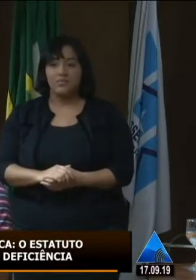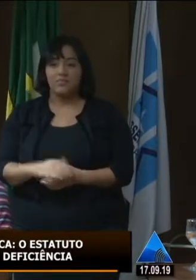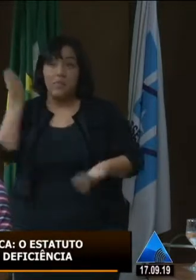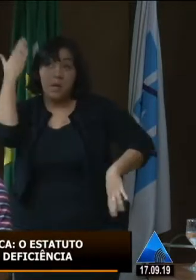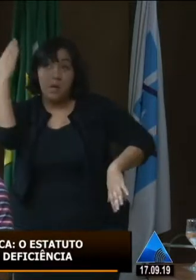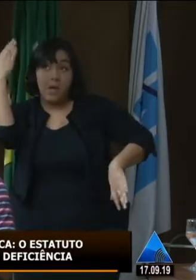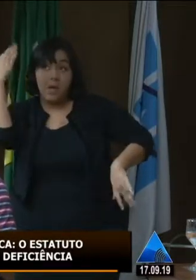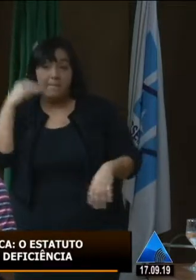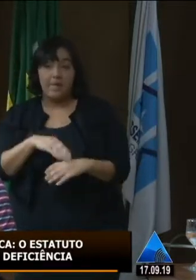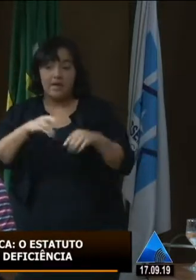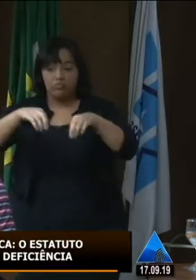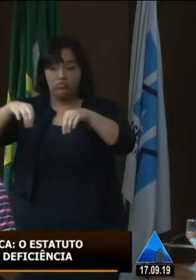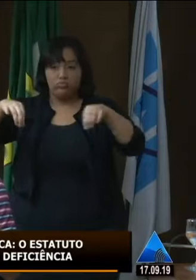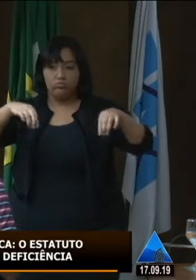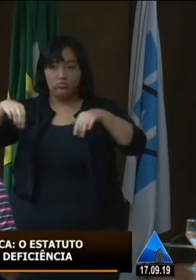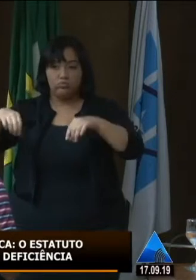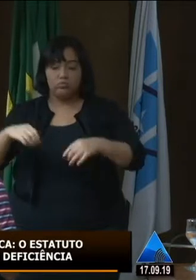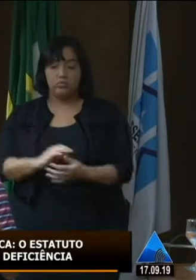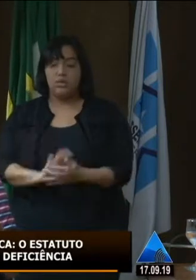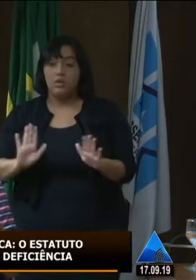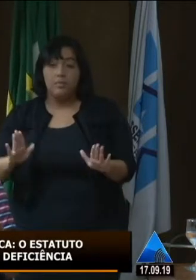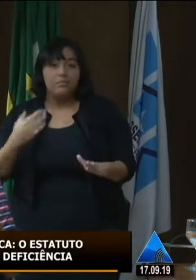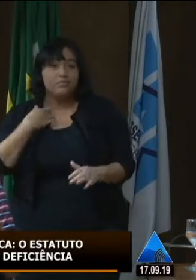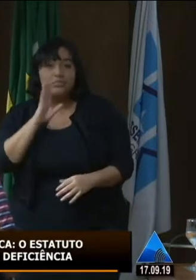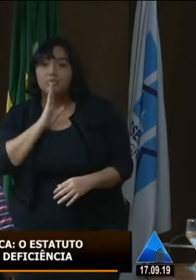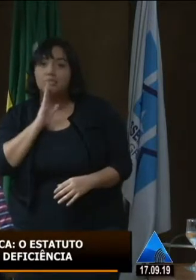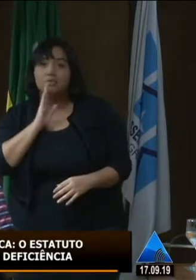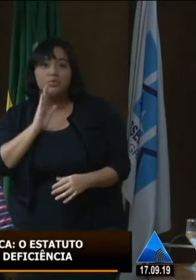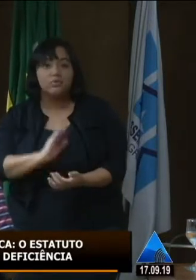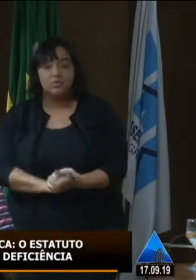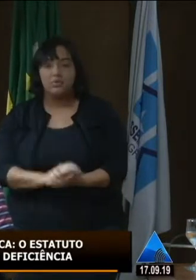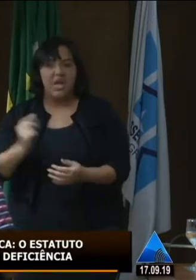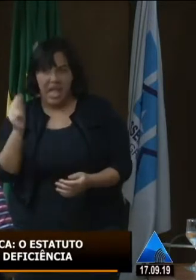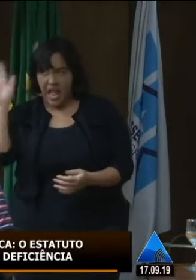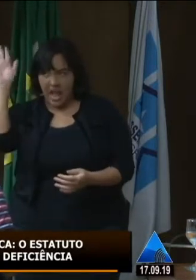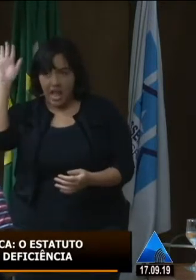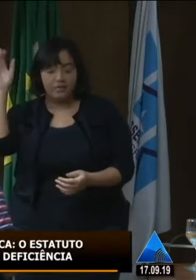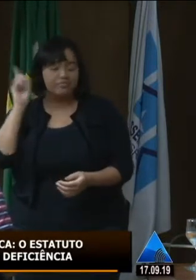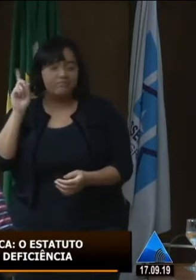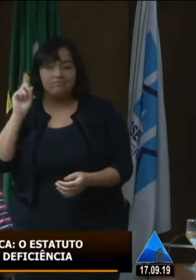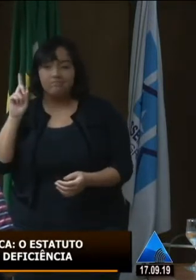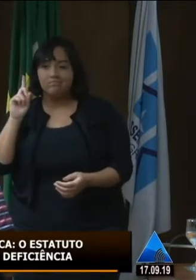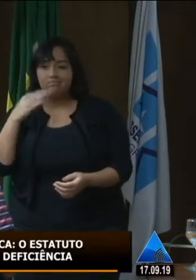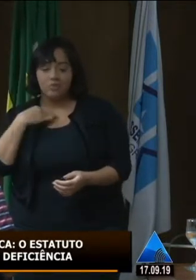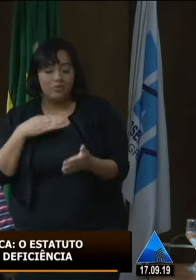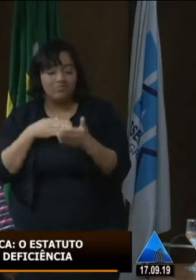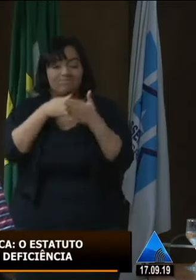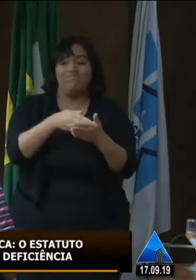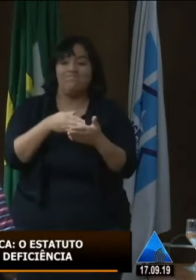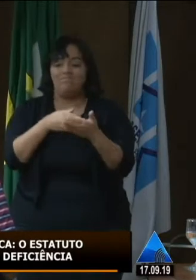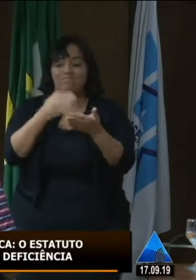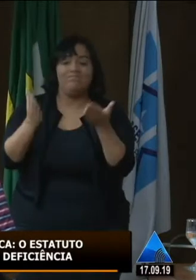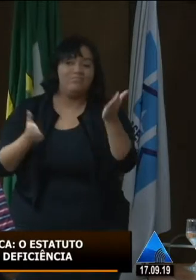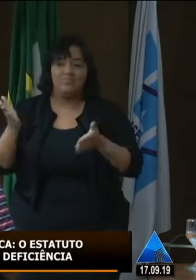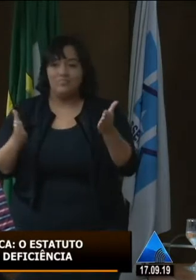faz lá, é bacana, é legal. Mas eu não conheço. Ué, por que você não conhece? Você é tão careta assim? Não, porque eu não posso. Porque eu não tenho